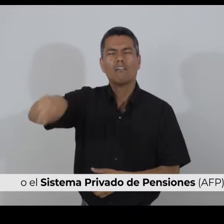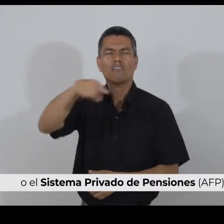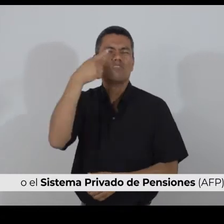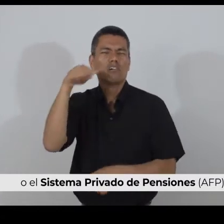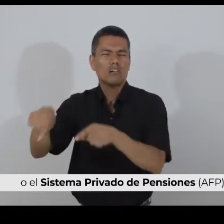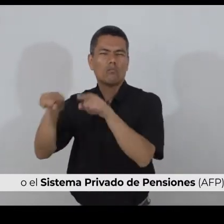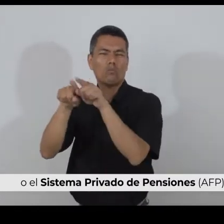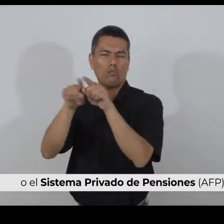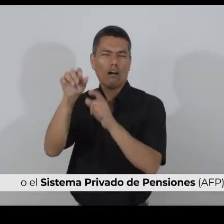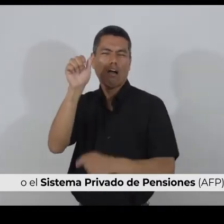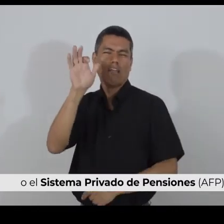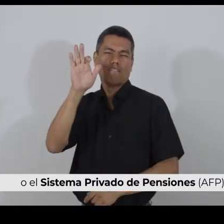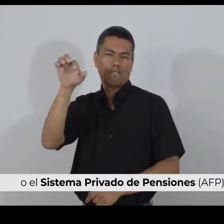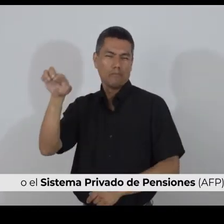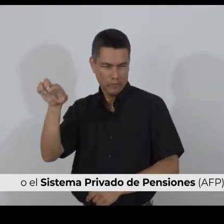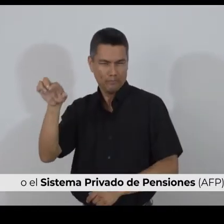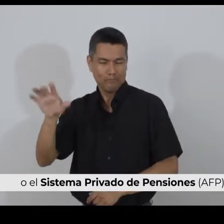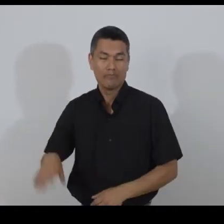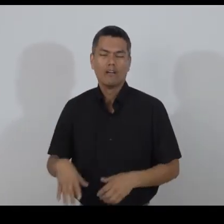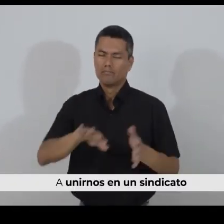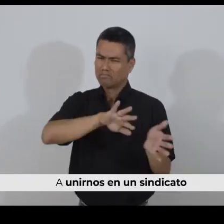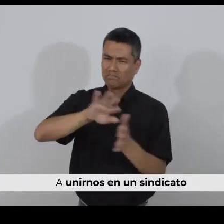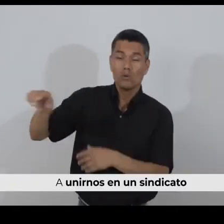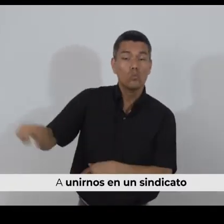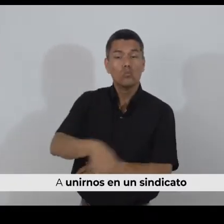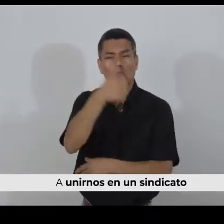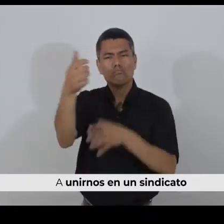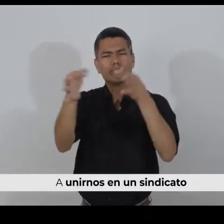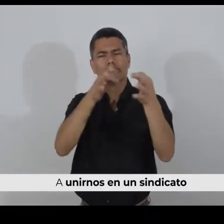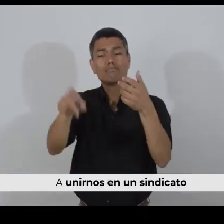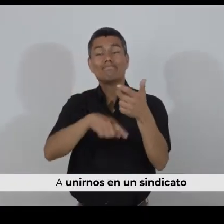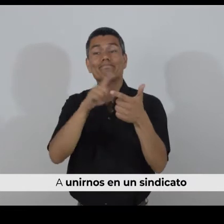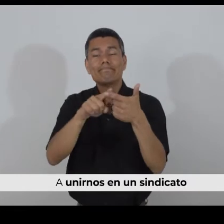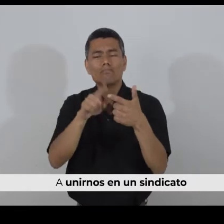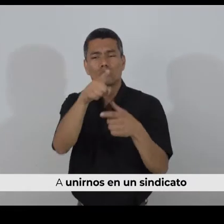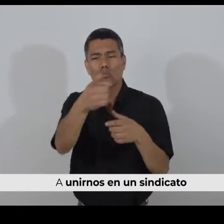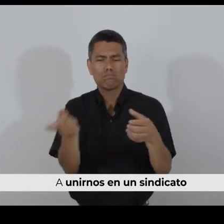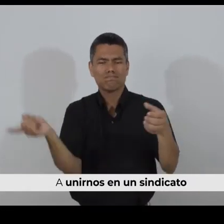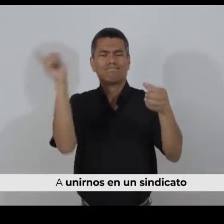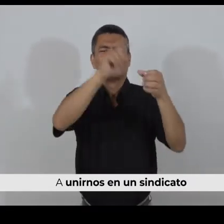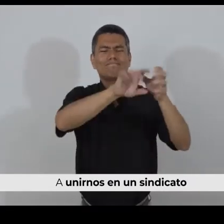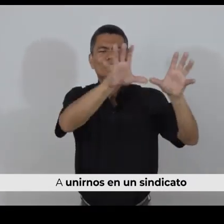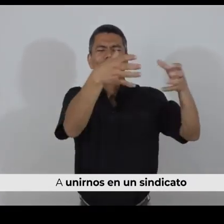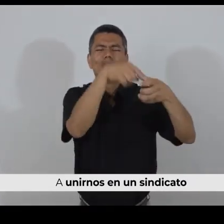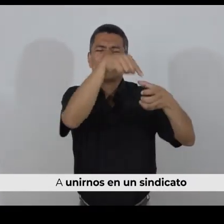como AFP. A unirnos en un